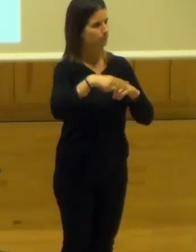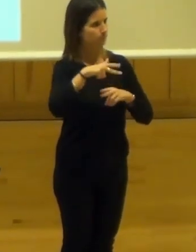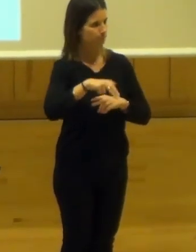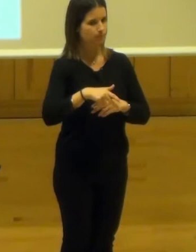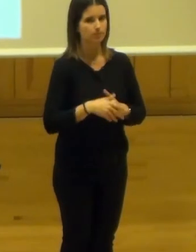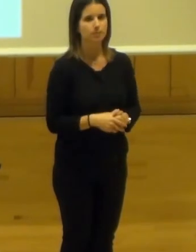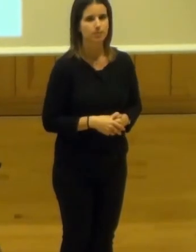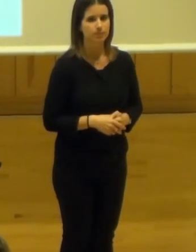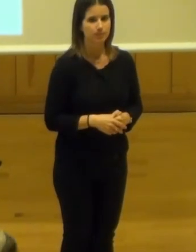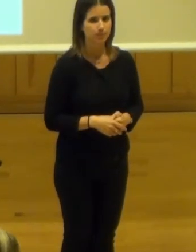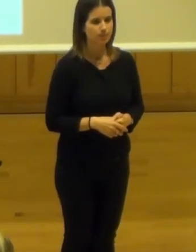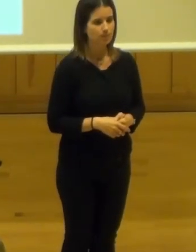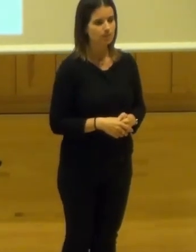tiempos.